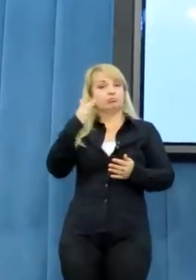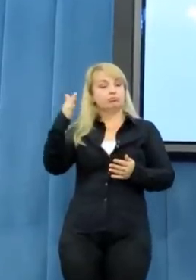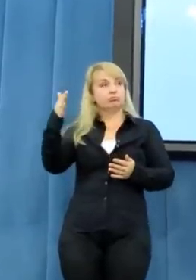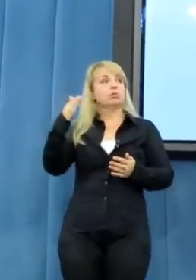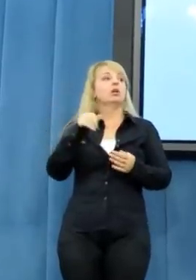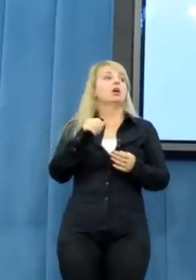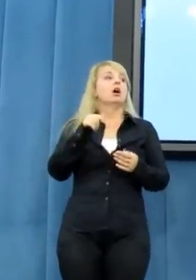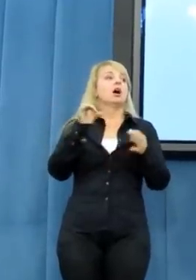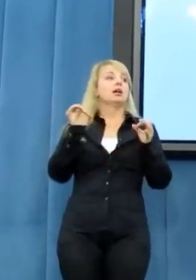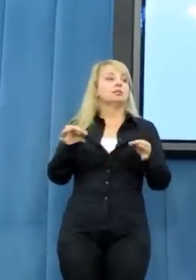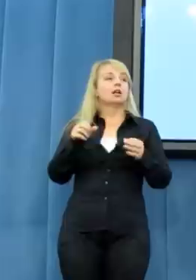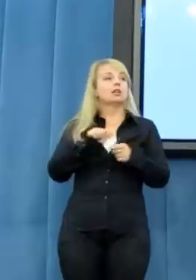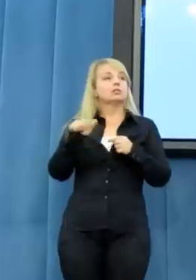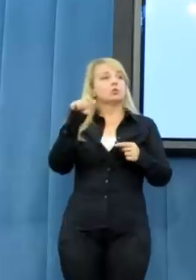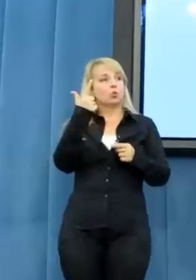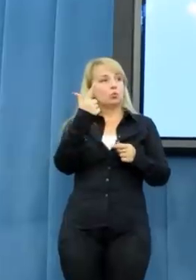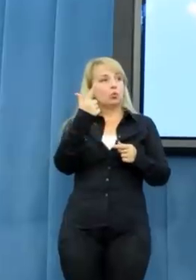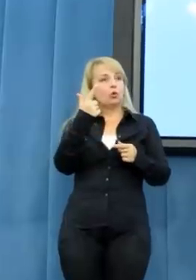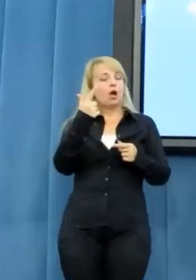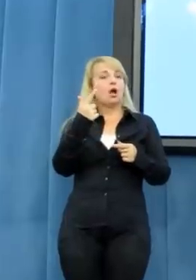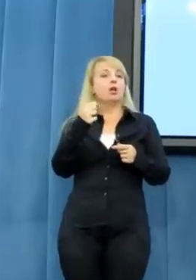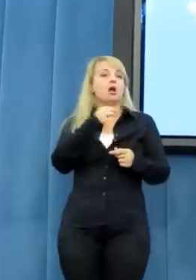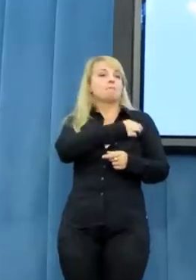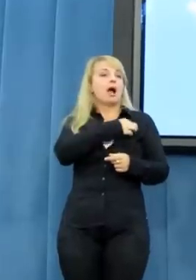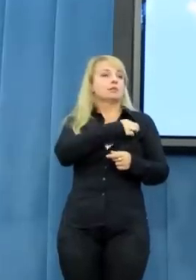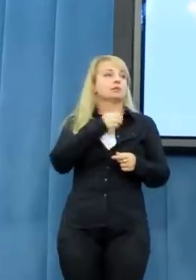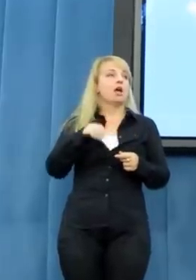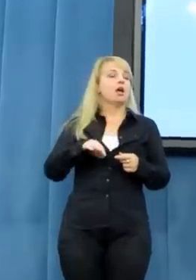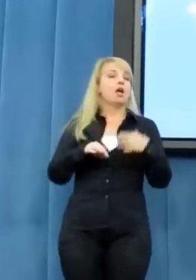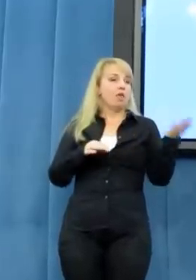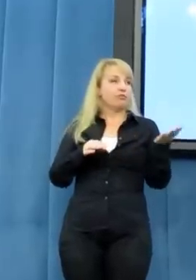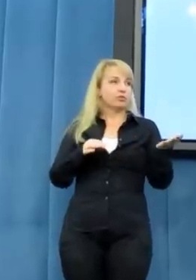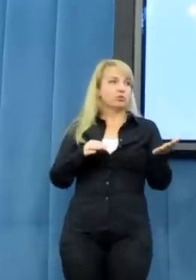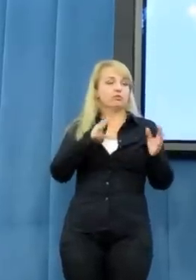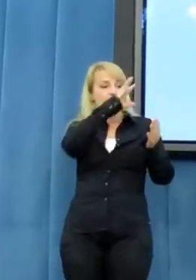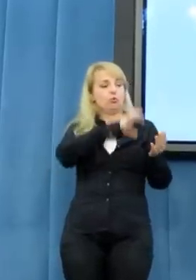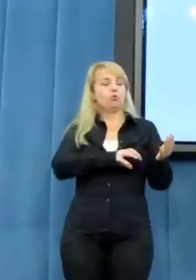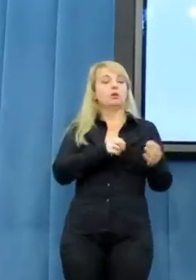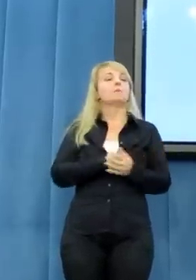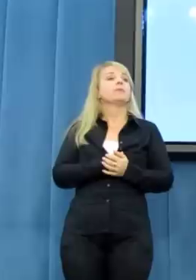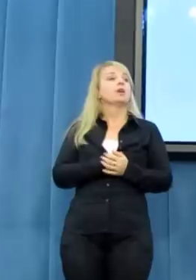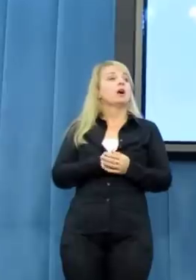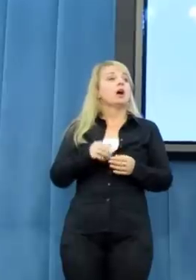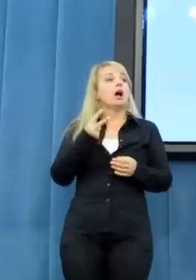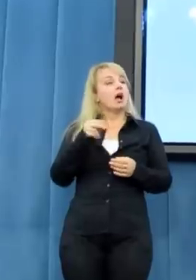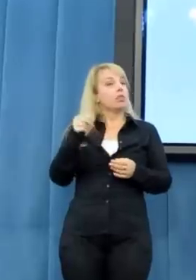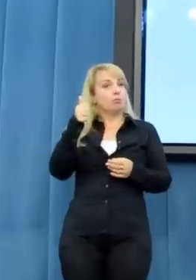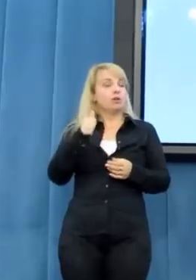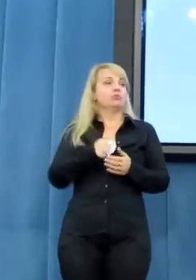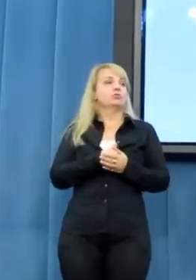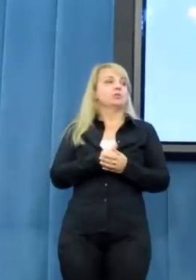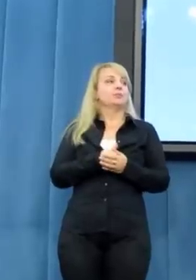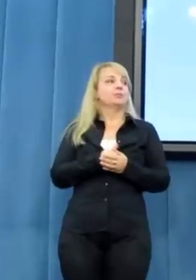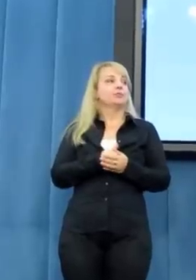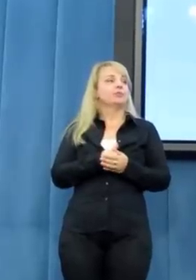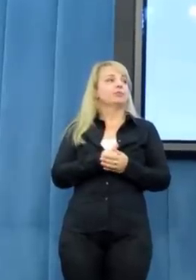drugą partią, lewicą, a nie pierwszą, jak to było w wyborach i później w poszczególnych badaniach się ta tendencja otrzymywała.